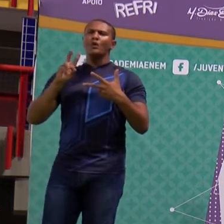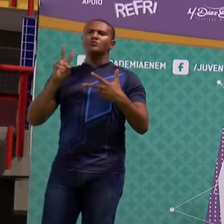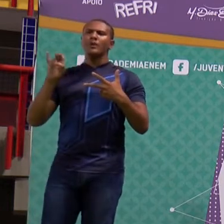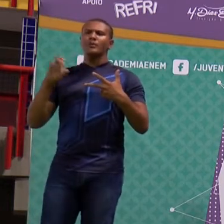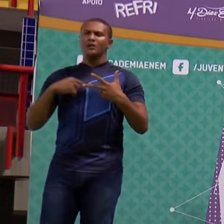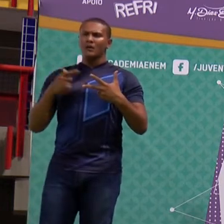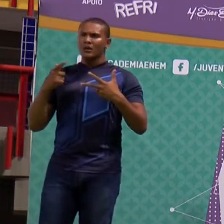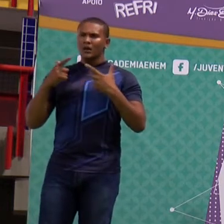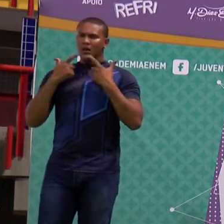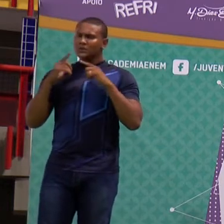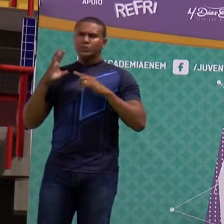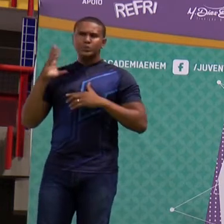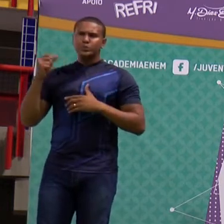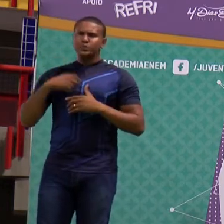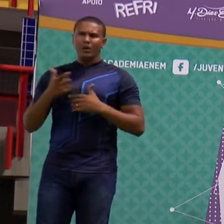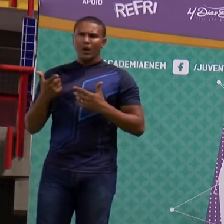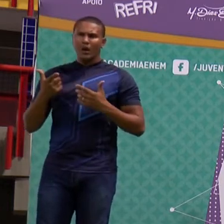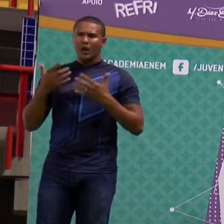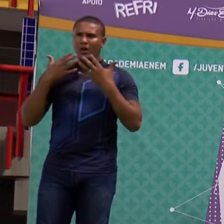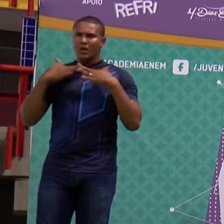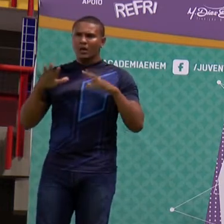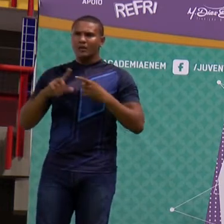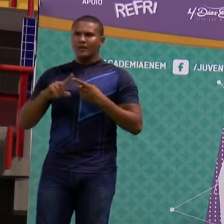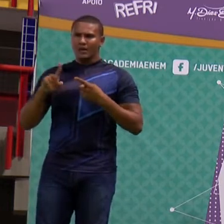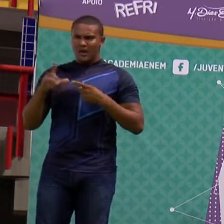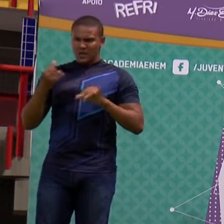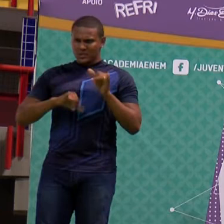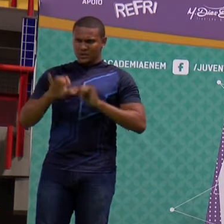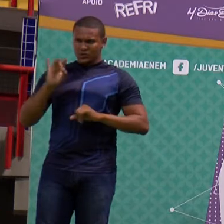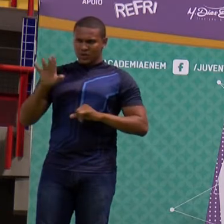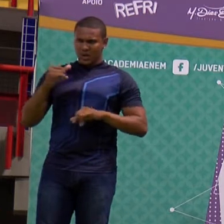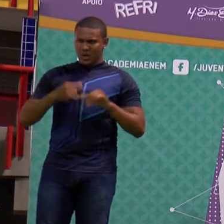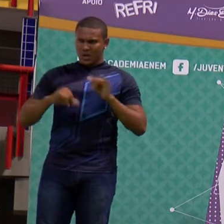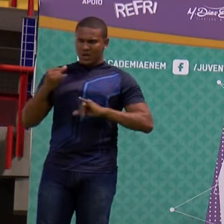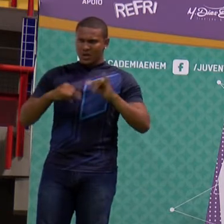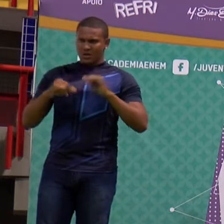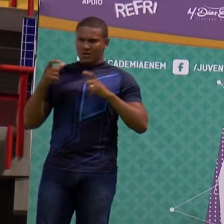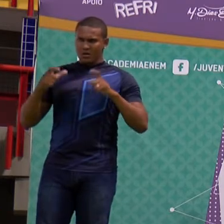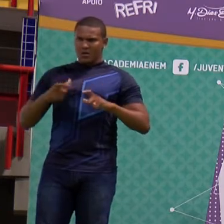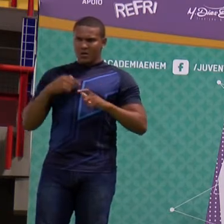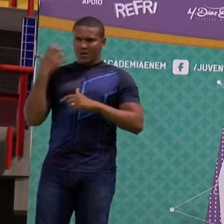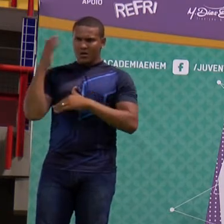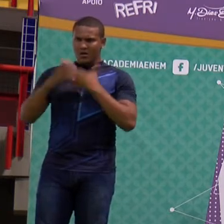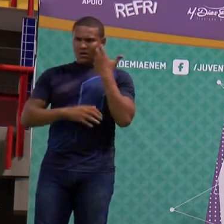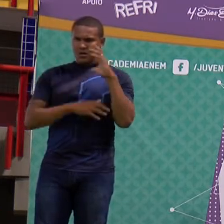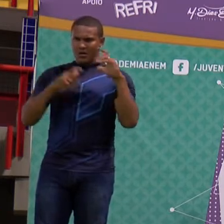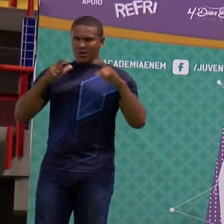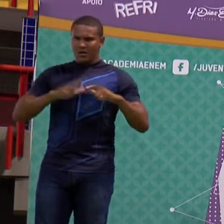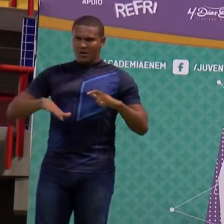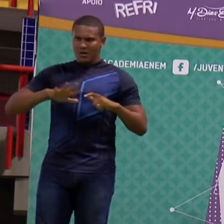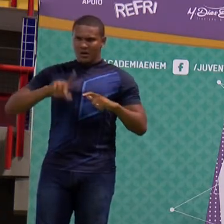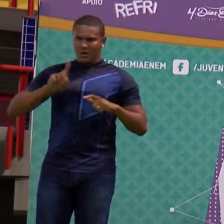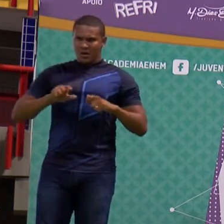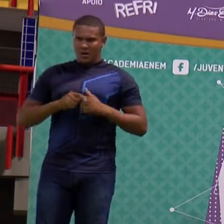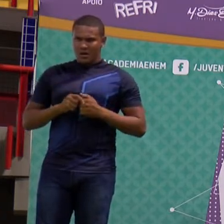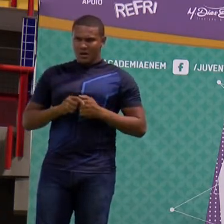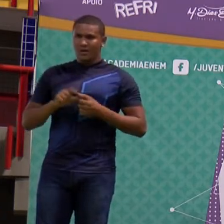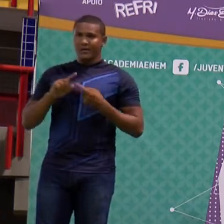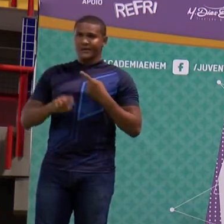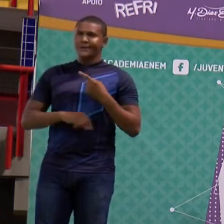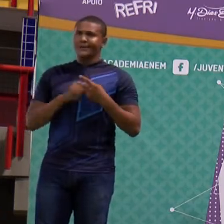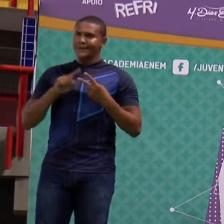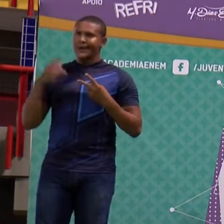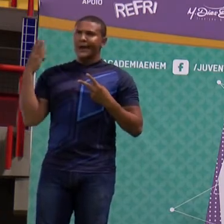Meio ambiente está relacionado à química. Somente à química, pessoal, o meio ambiente está relacionado. Está relacionado também